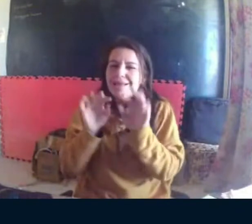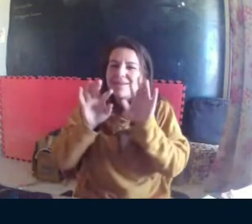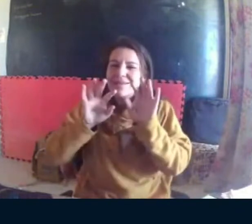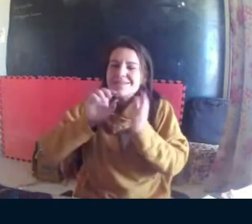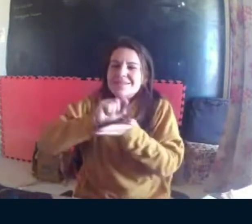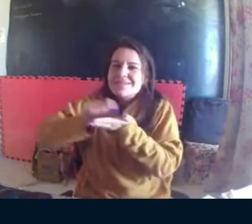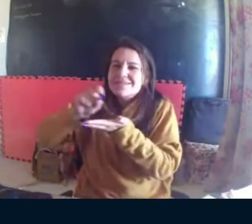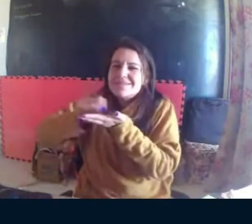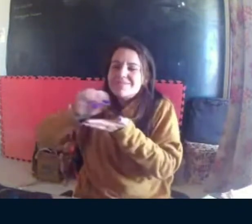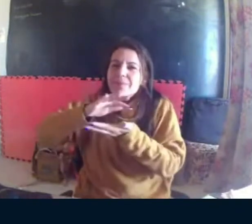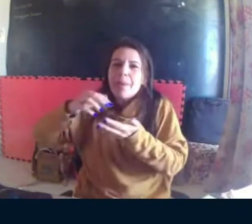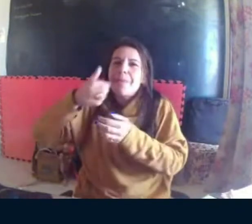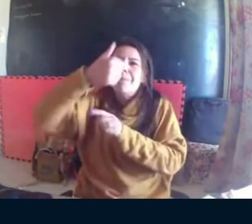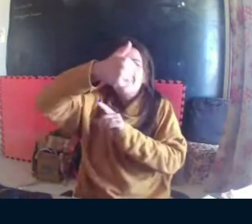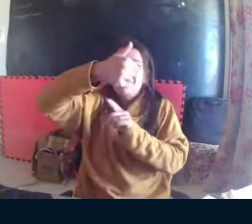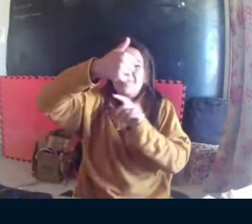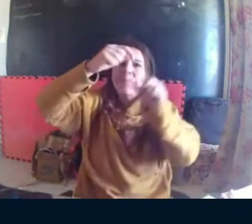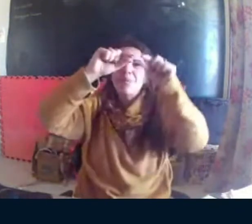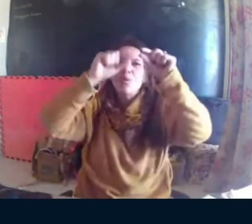Então, no seu resumo,